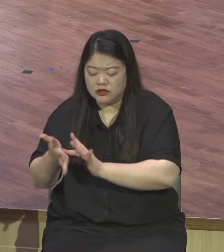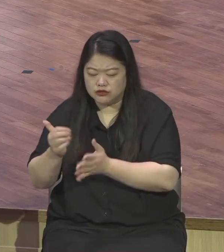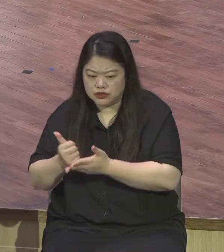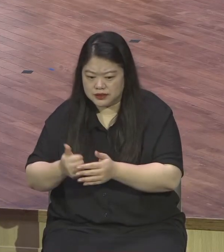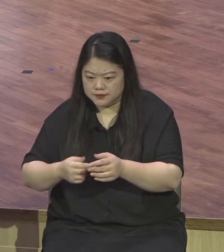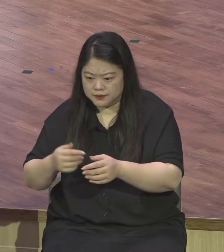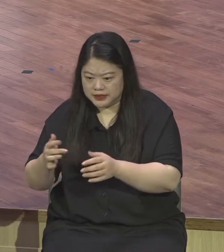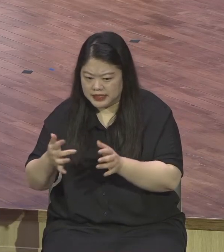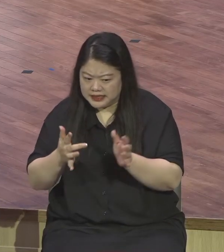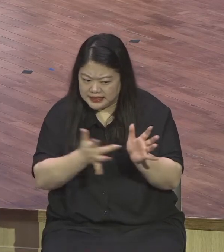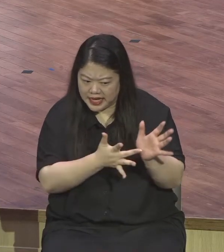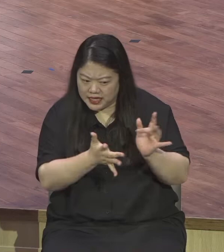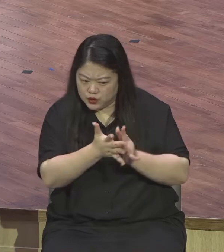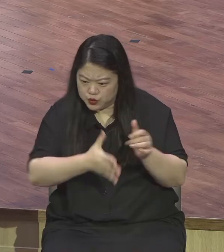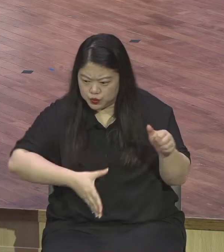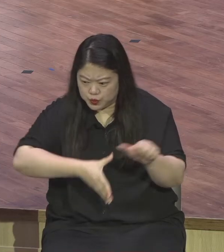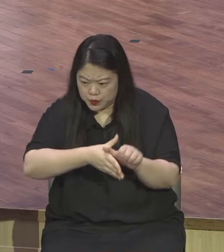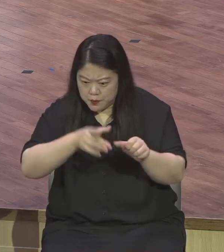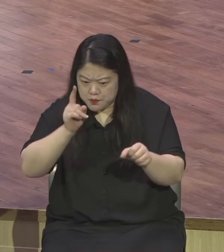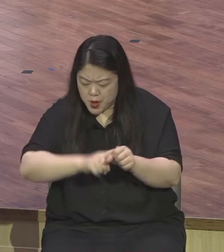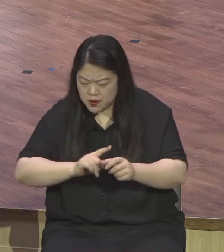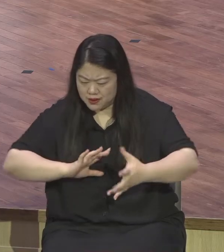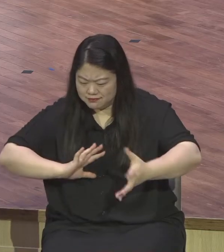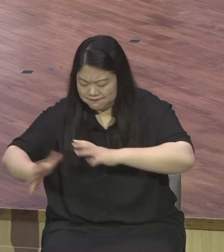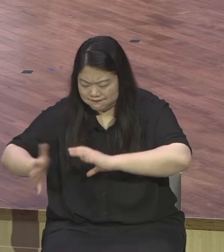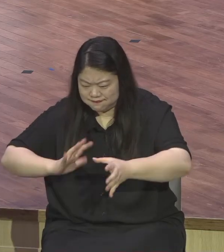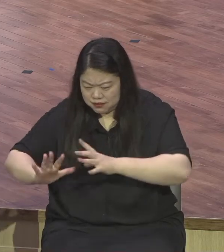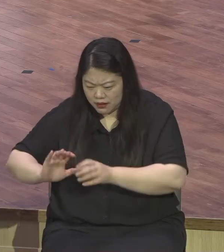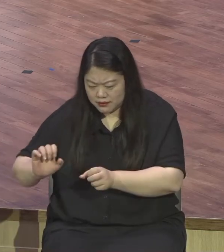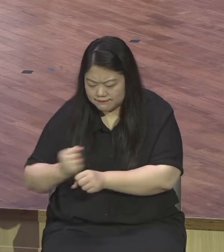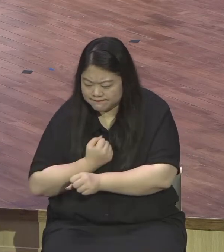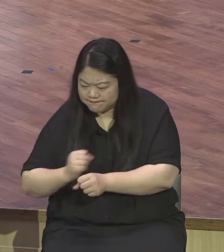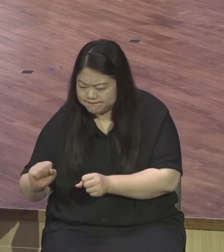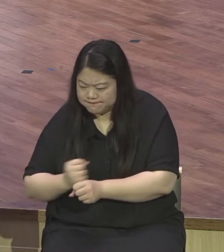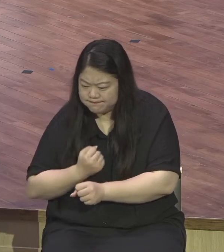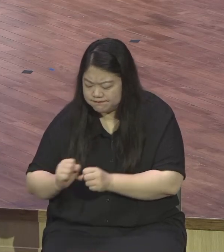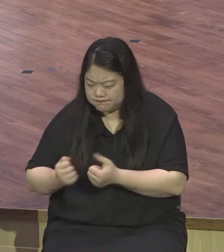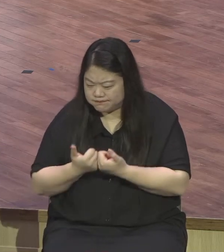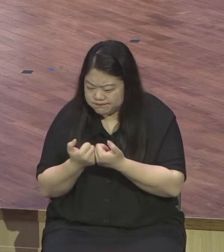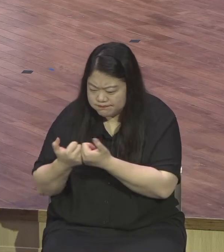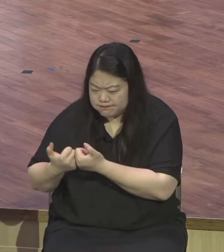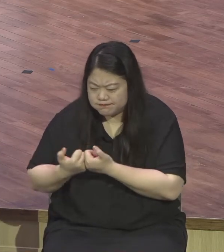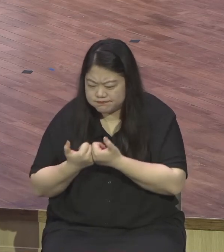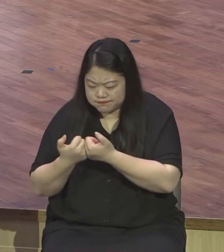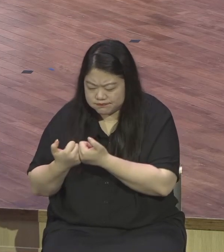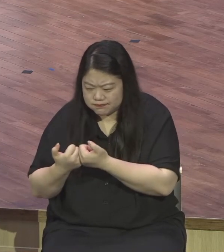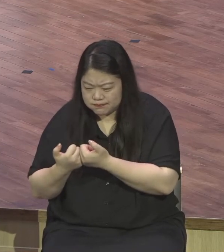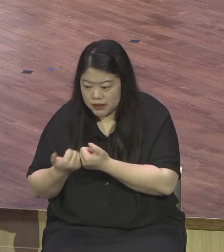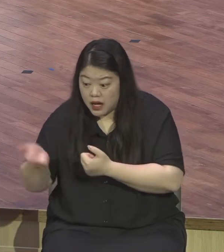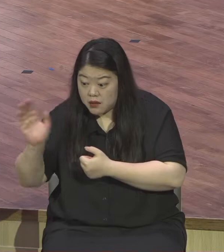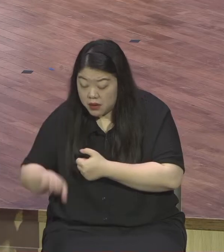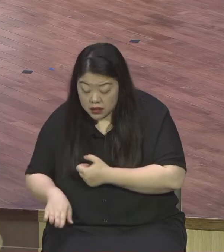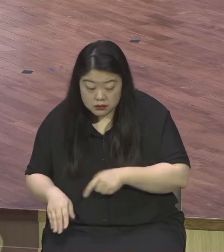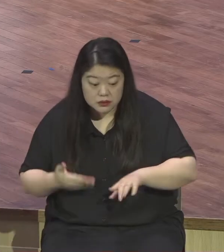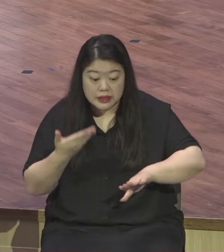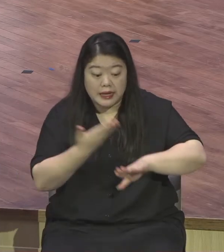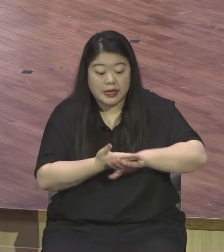다른 한편에서는 아주 아름답고 의미 있는 한 가지 사건이 일어났습니다. 바로